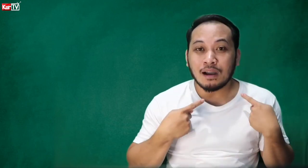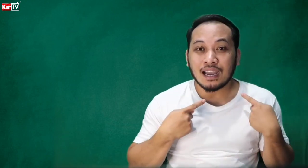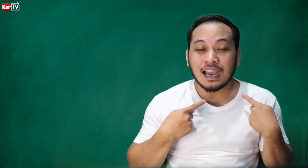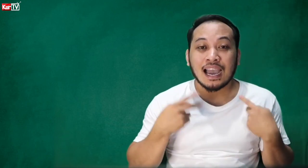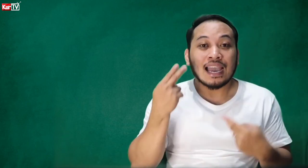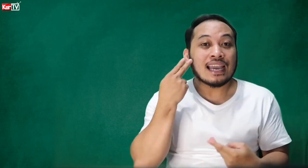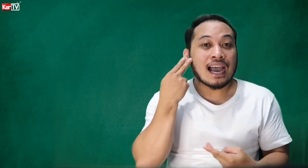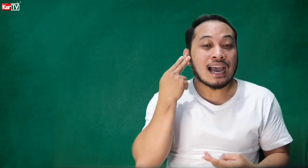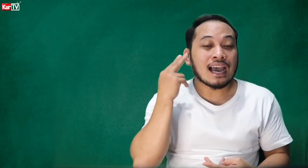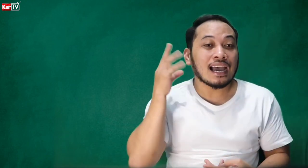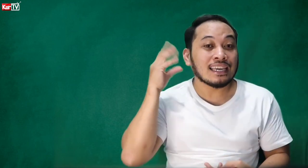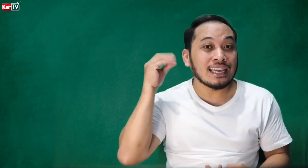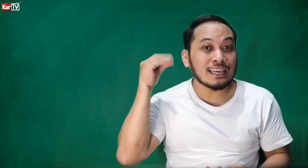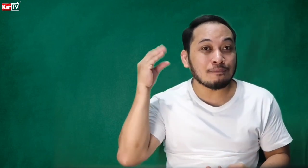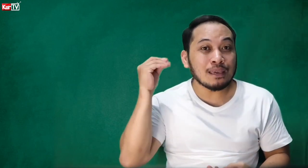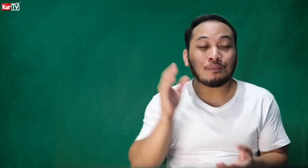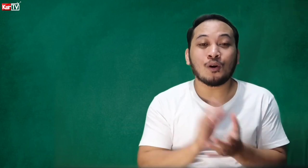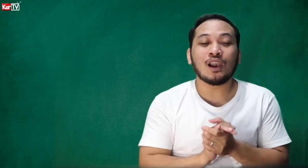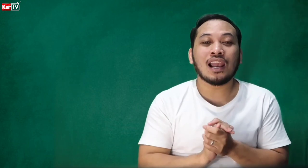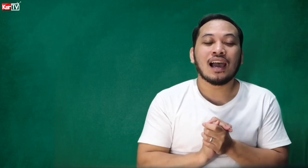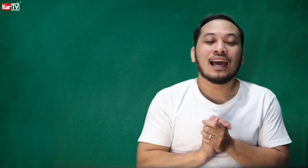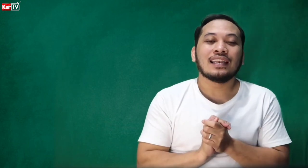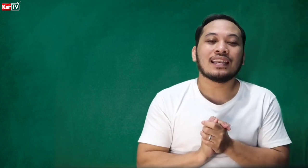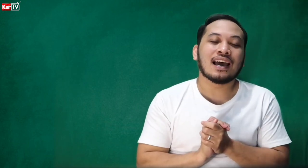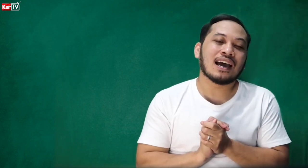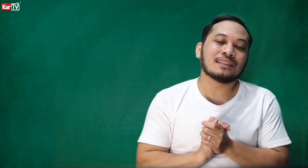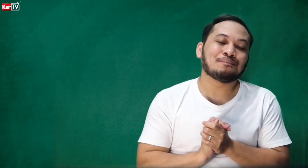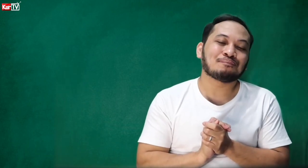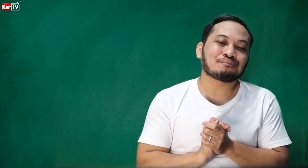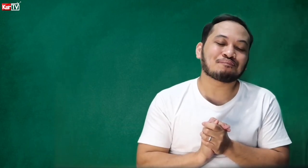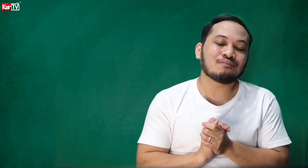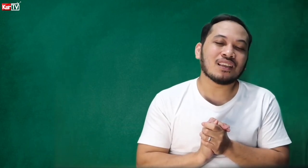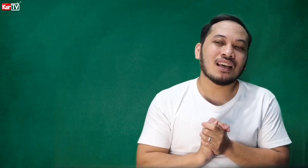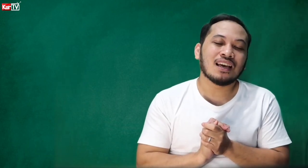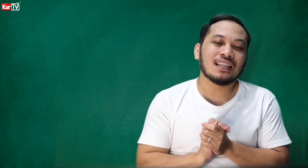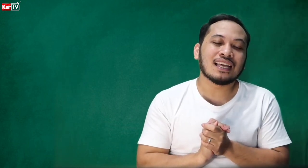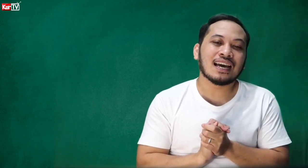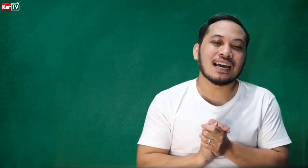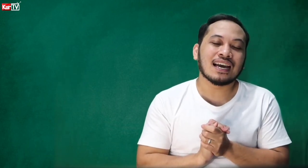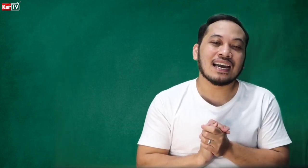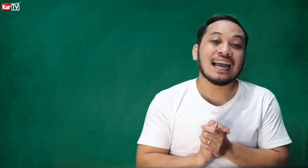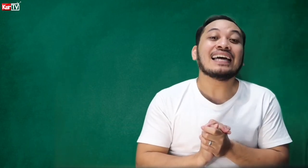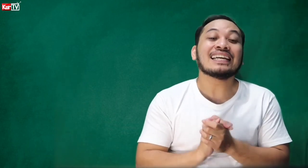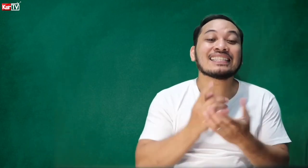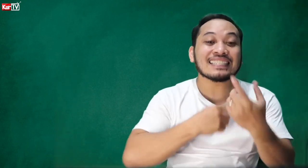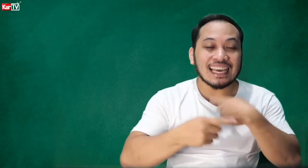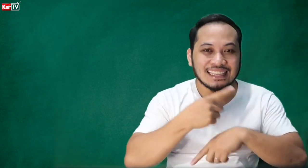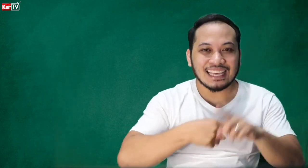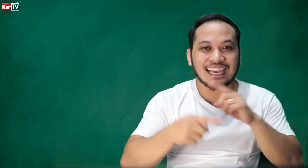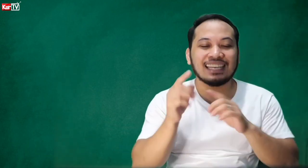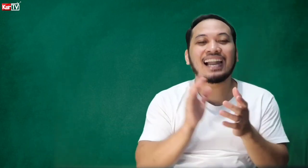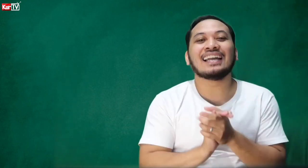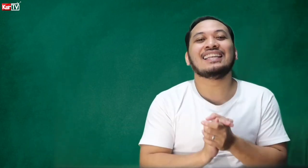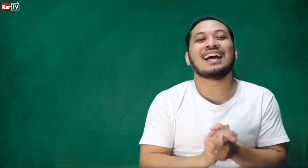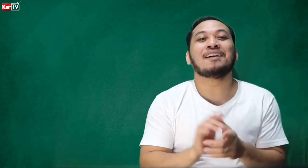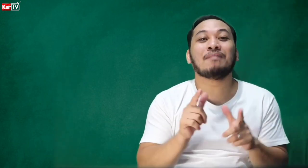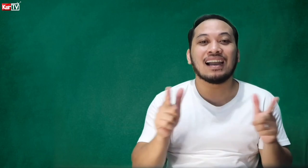mga hearing people na nagsasign din ng kanilang mga